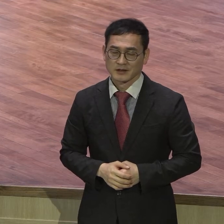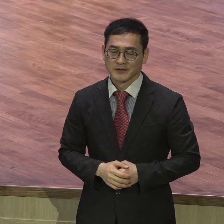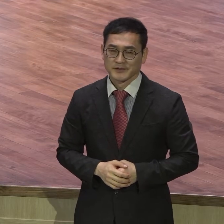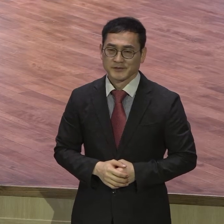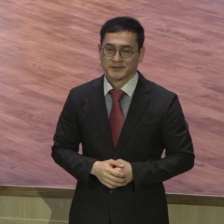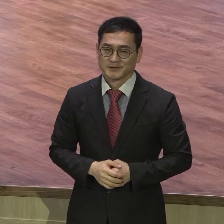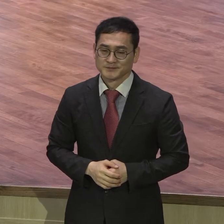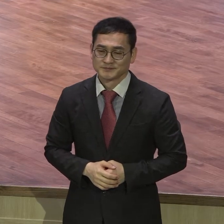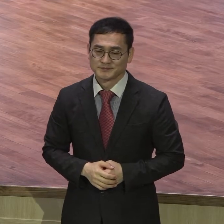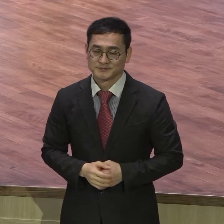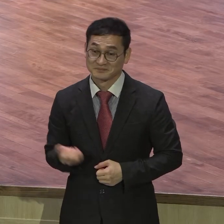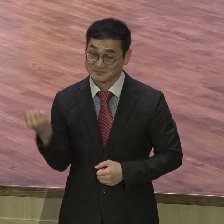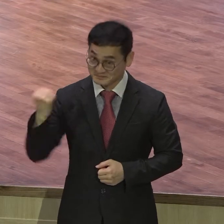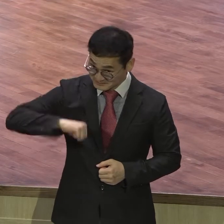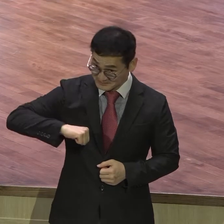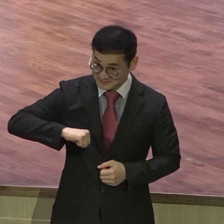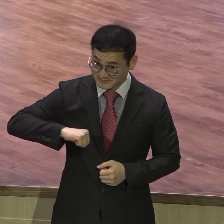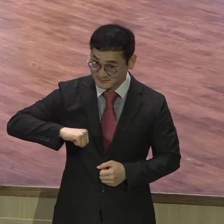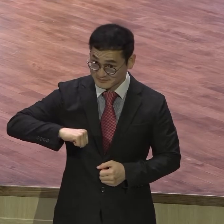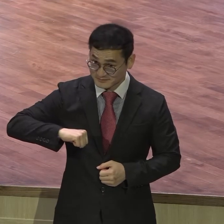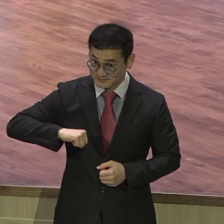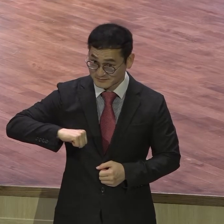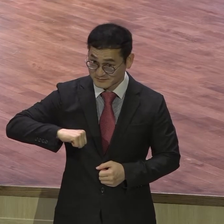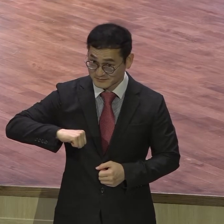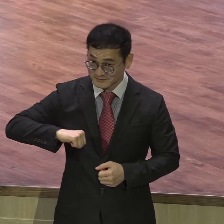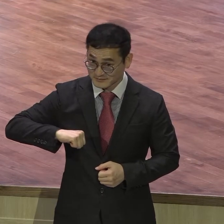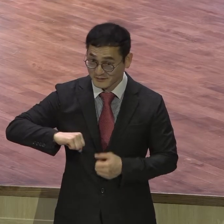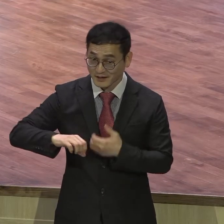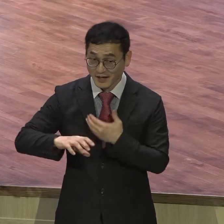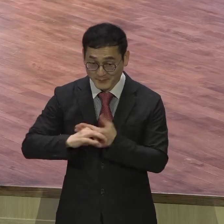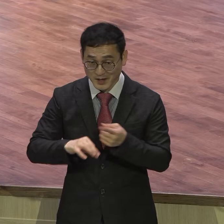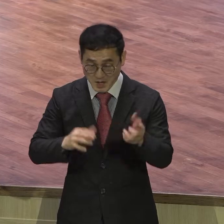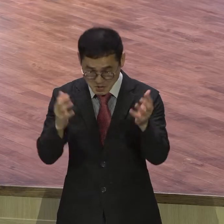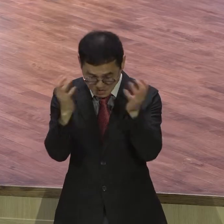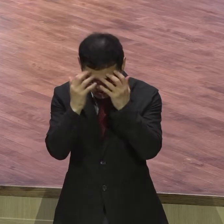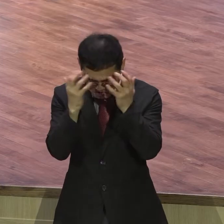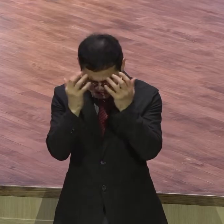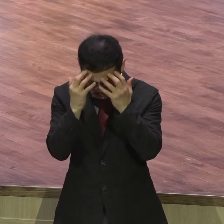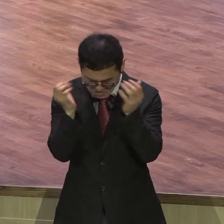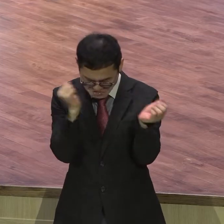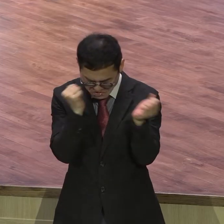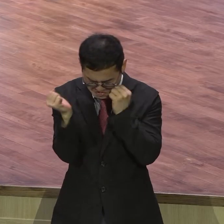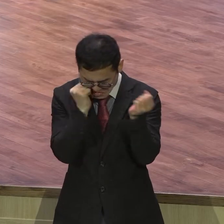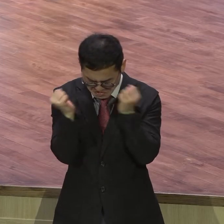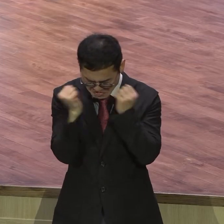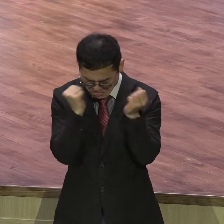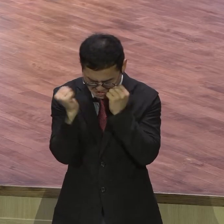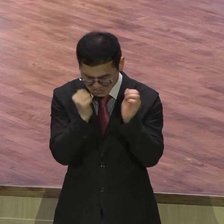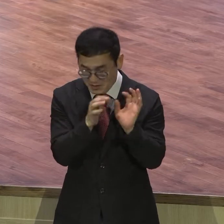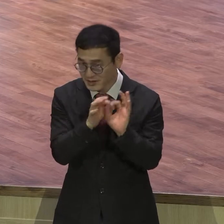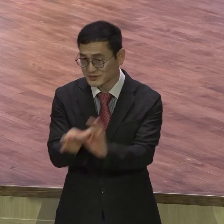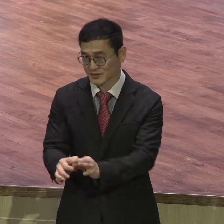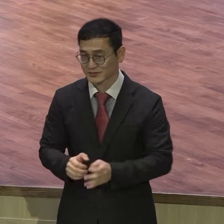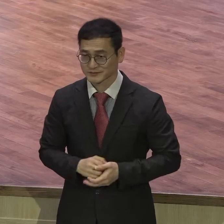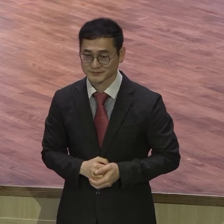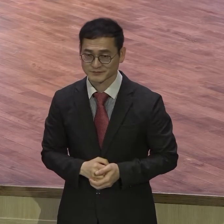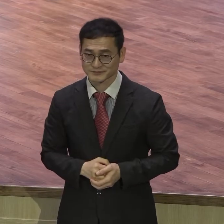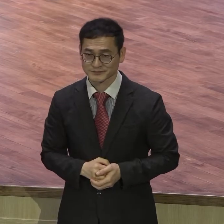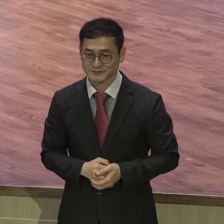불순종한 사람이 다 죽을 때까지 하나는 돌린 거예요. 하나님의 말씀 모세가 이스라엘 백신을 이끌어 가는 데